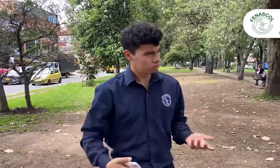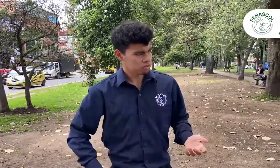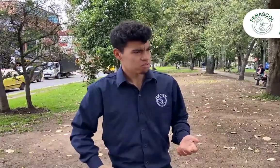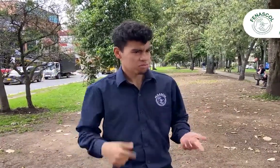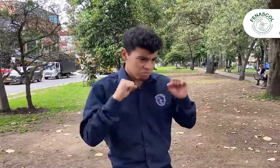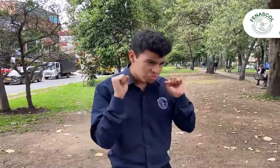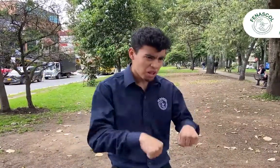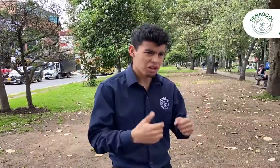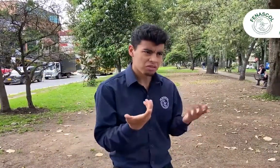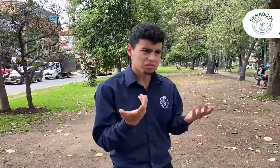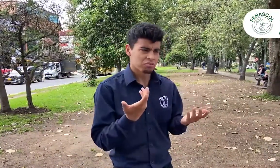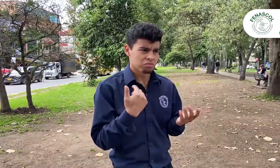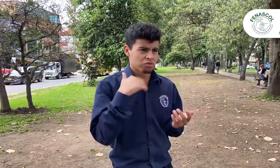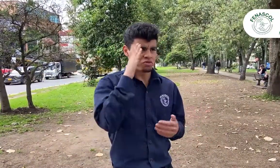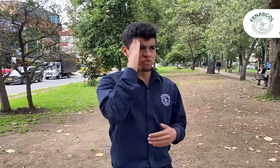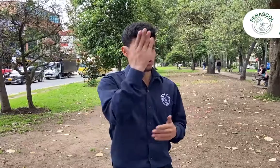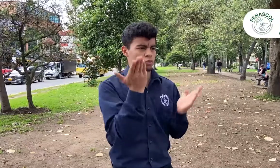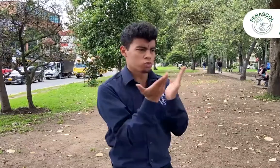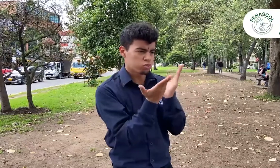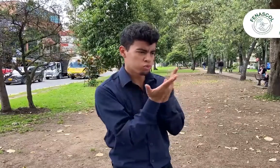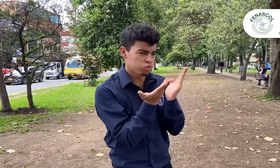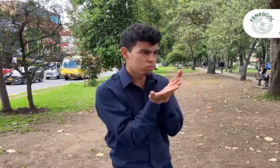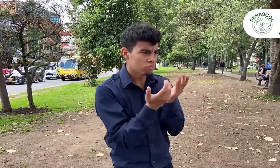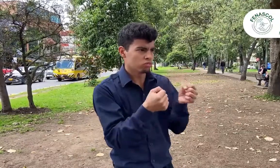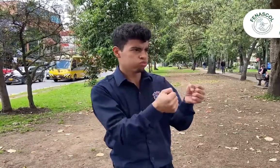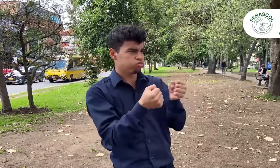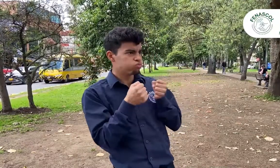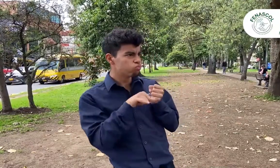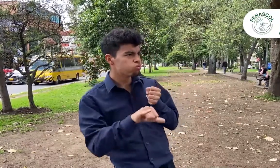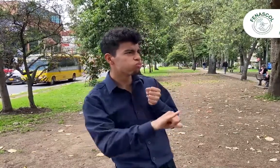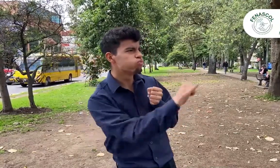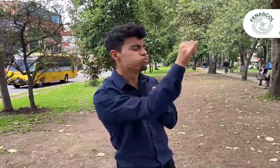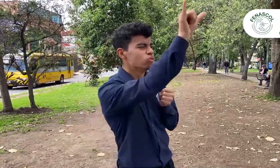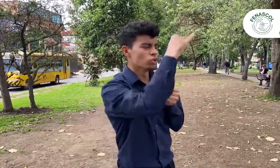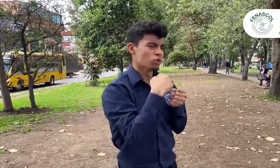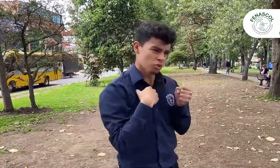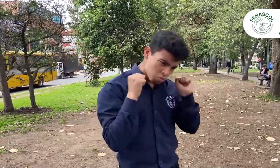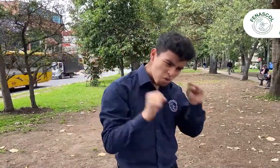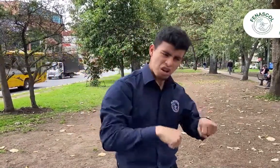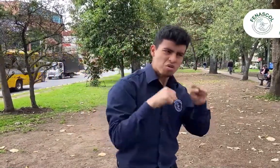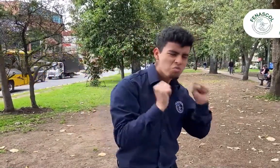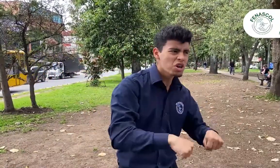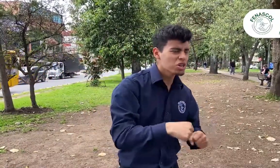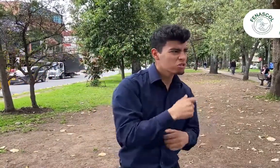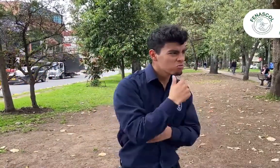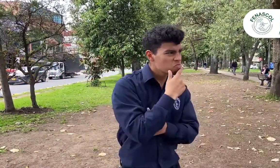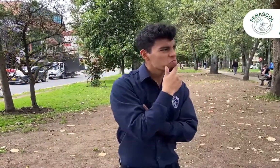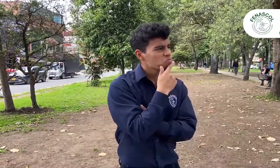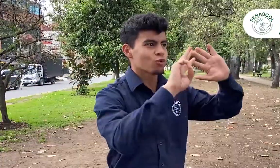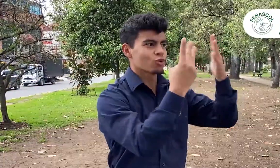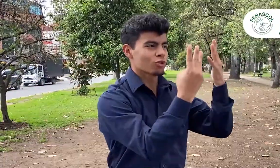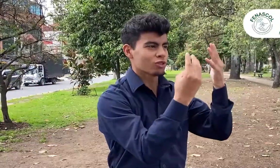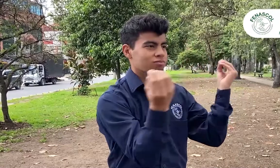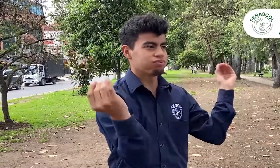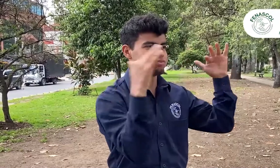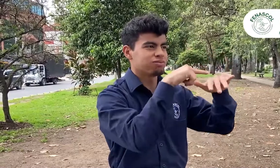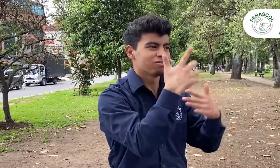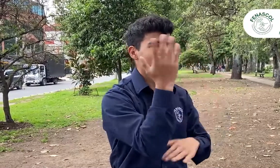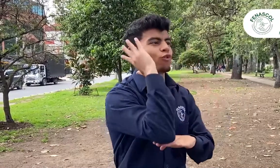Claro que se puede, estudiar aviación para ser piloto en un futuro, puedo, puedo hacerlo En el octavo congreso